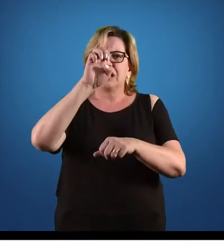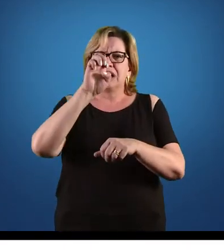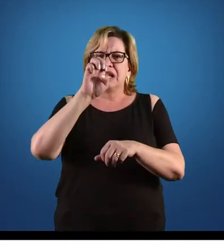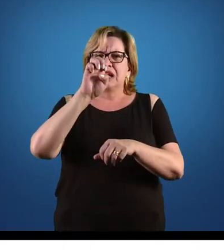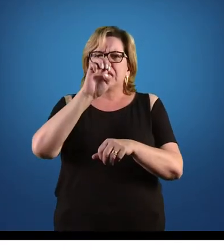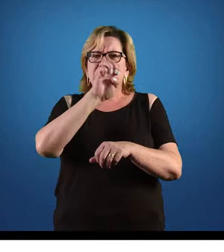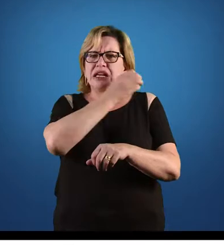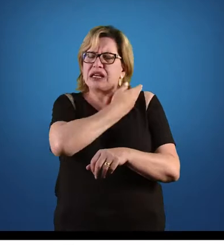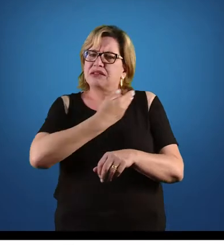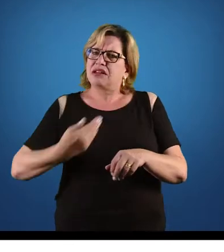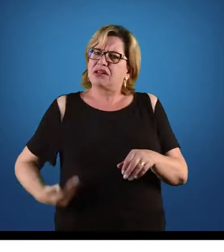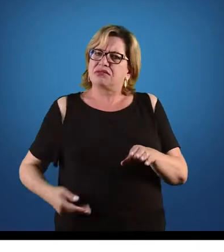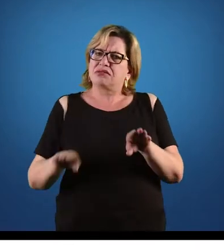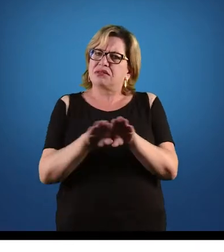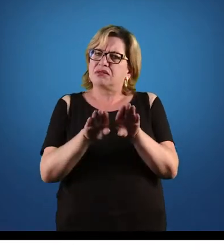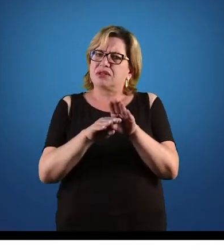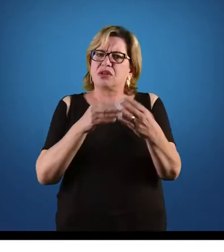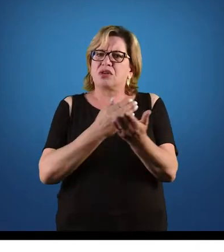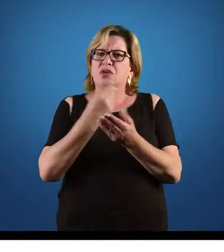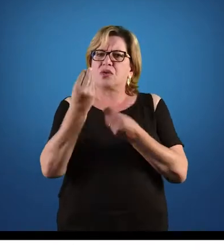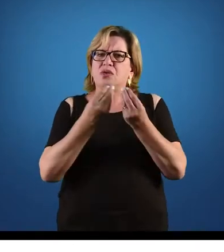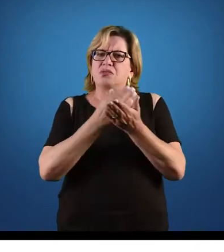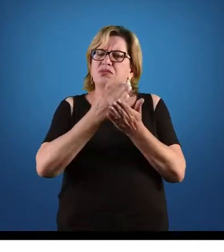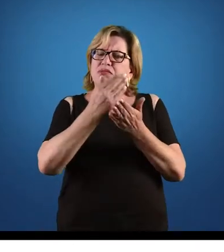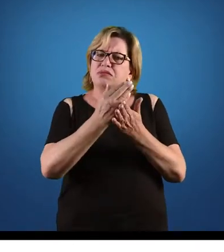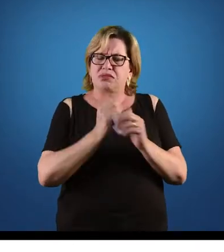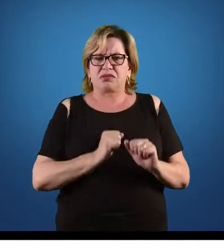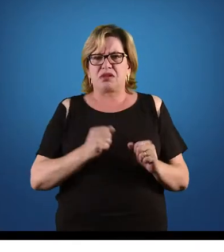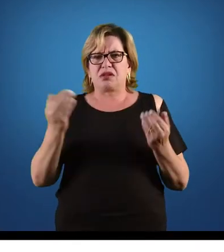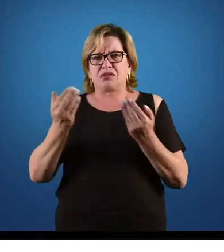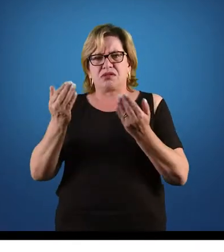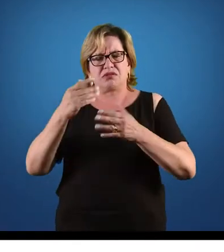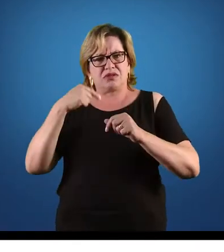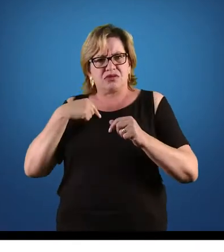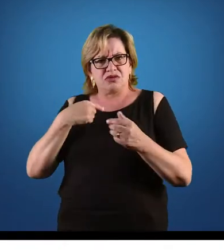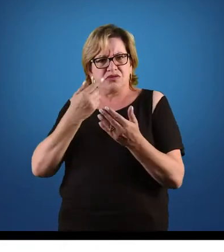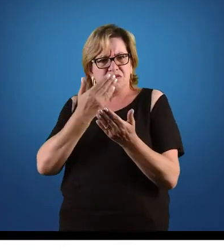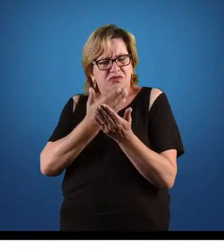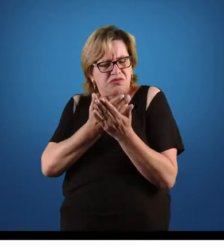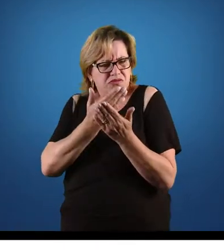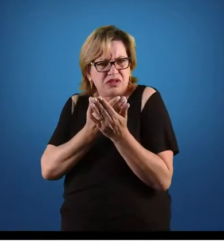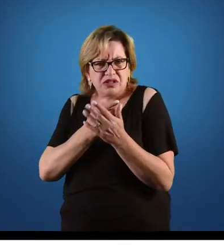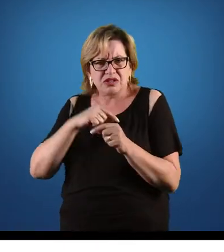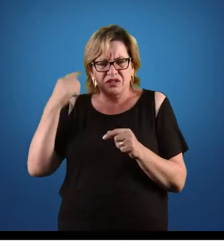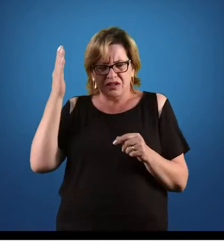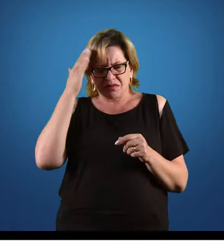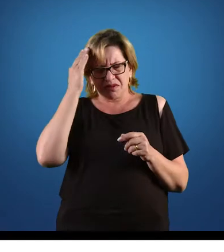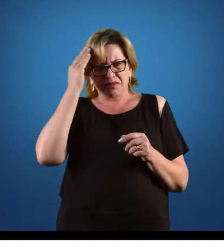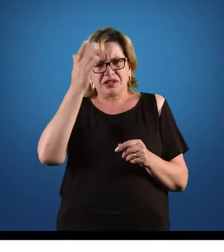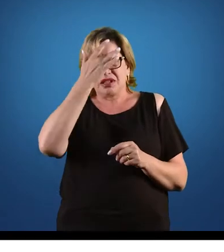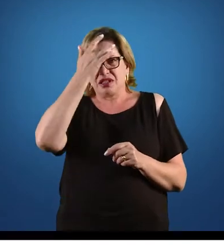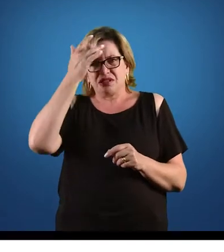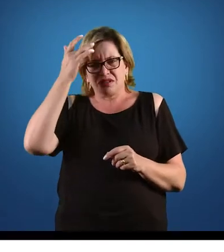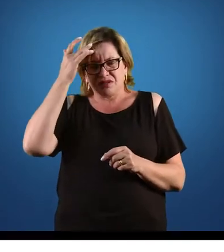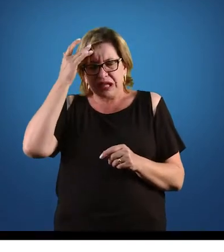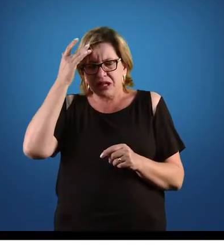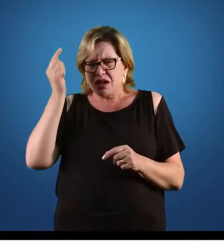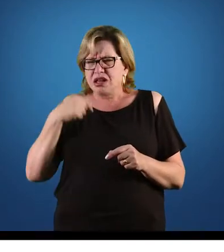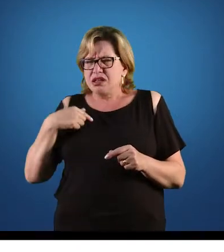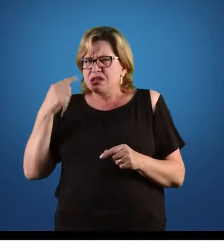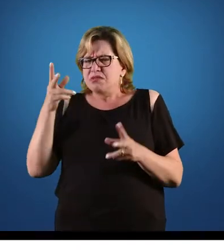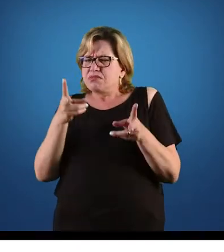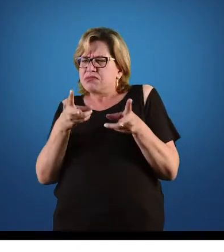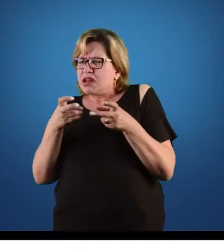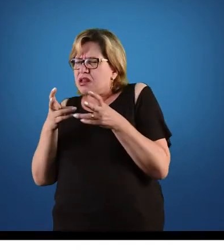Vamos encontrar aí nos nossos estudos que as pessoas se viram obrigadas